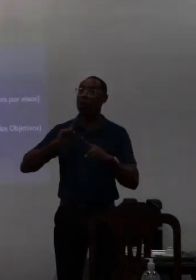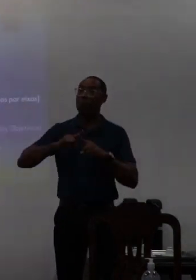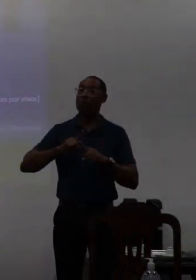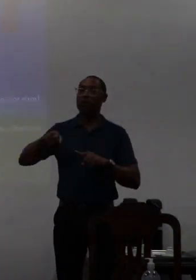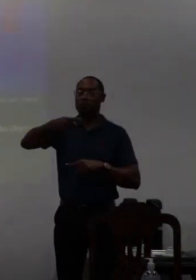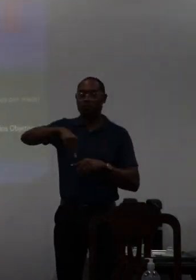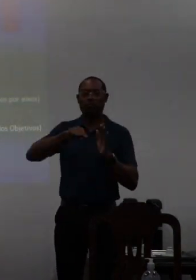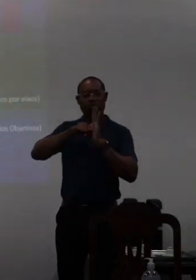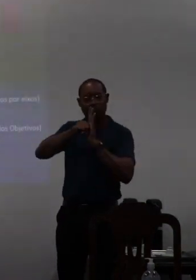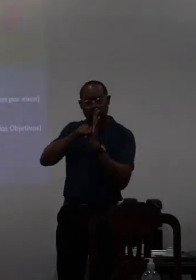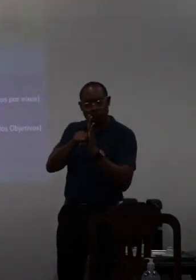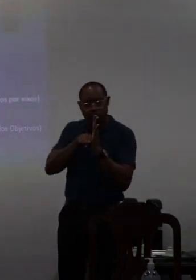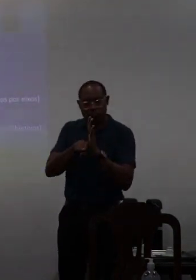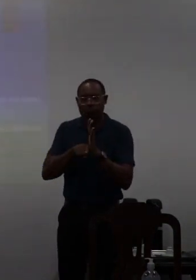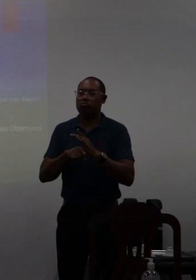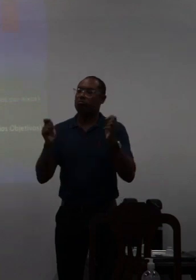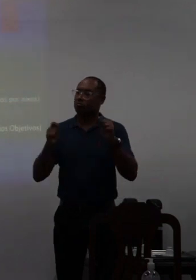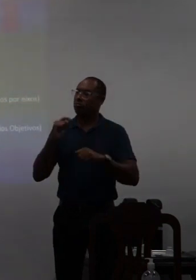nossa análise